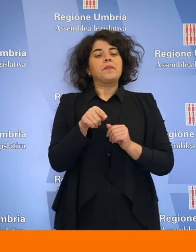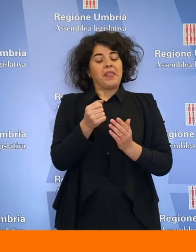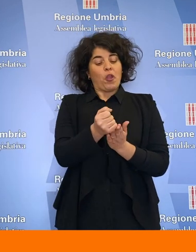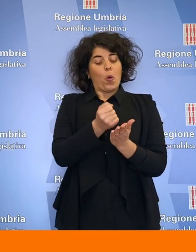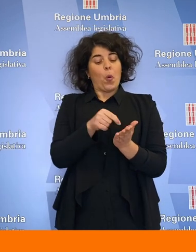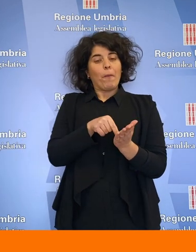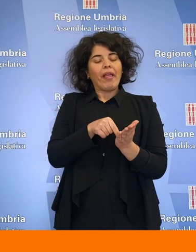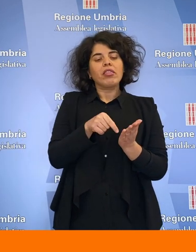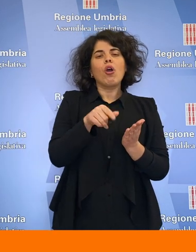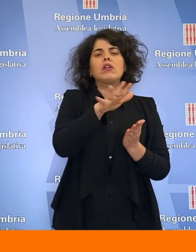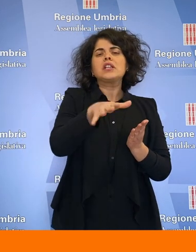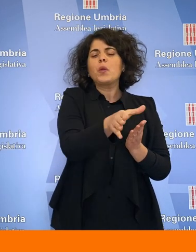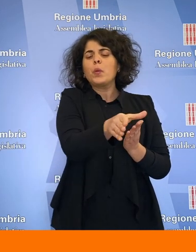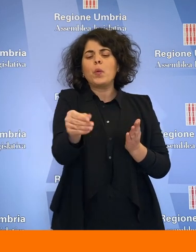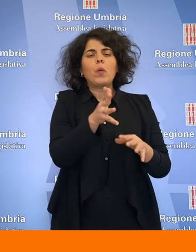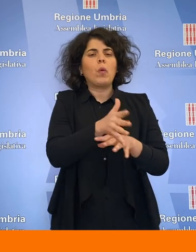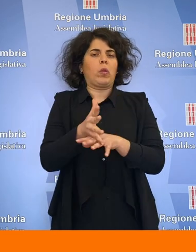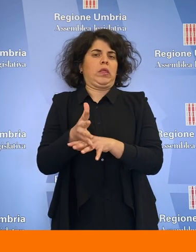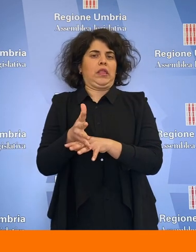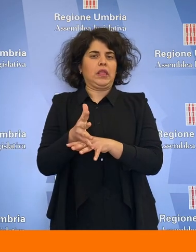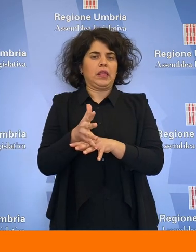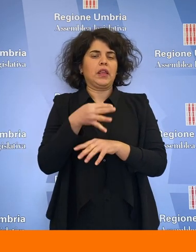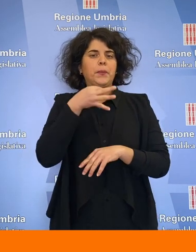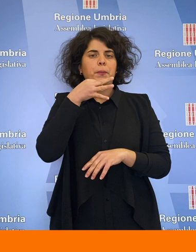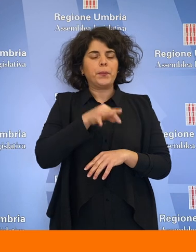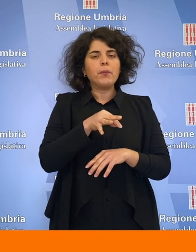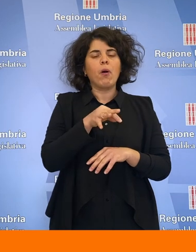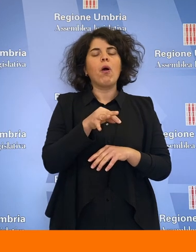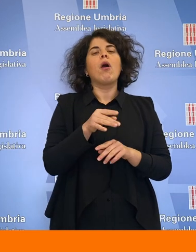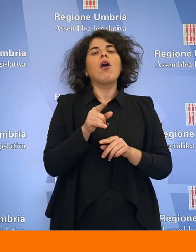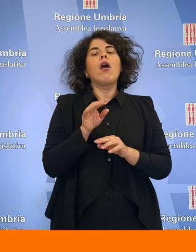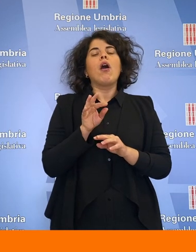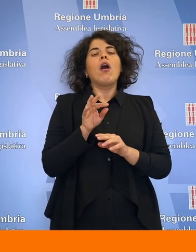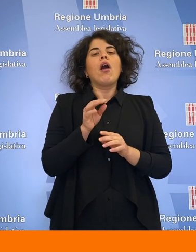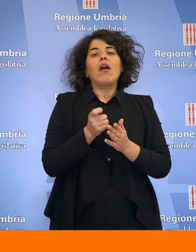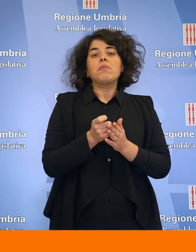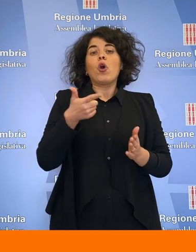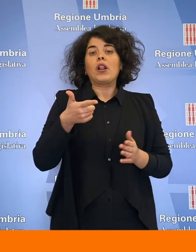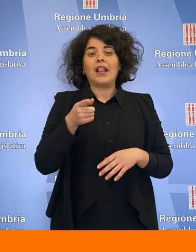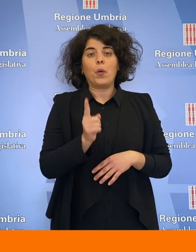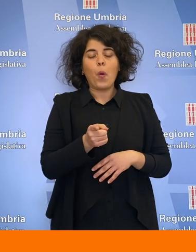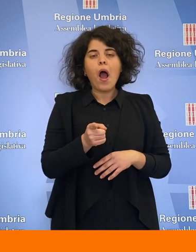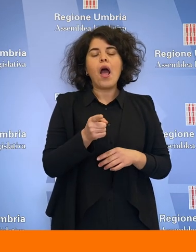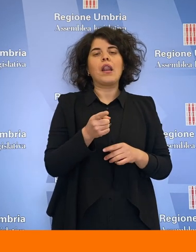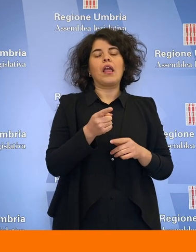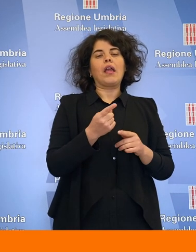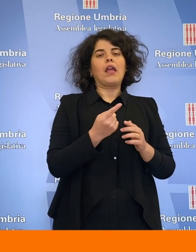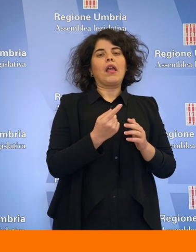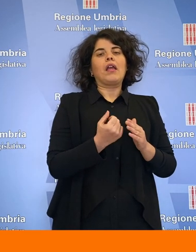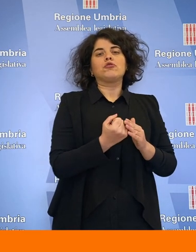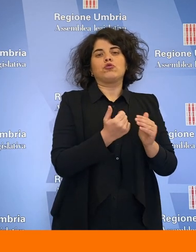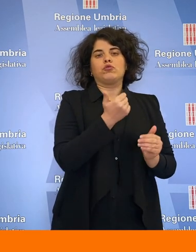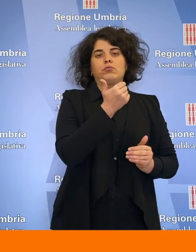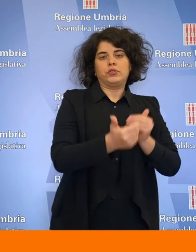i settori con una chiara visione dell'Umbria, che conferma al centro pilastri fondamentali come la proseguzione dello